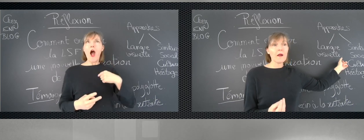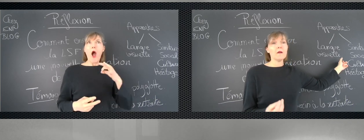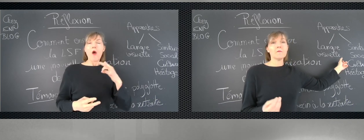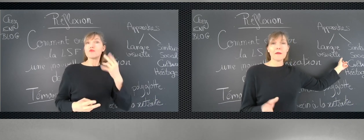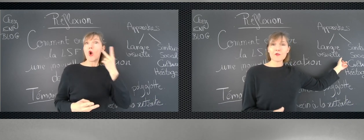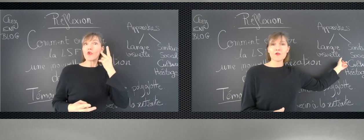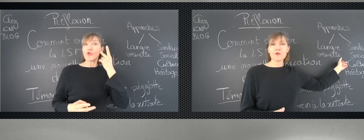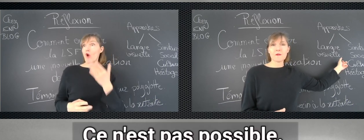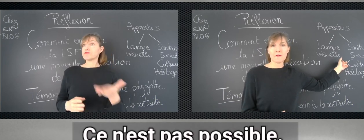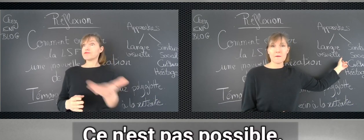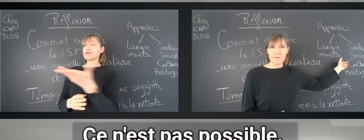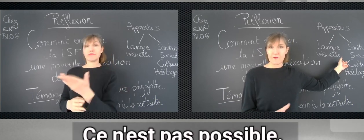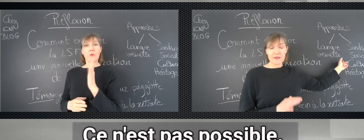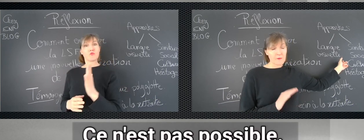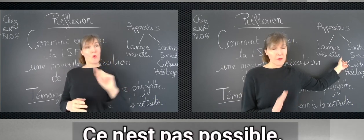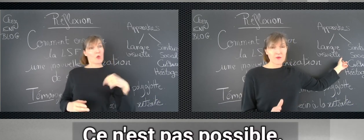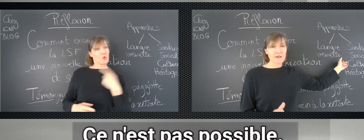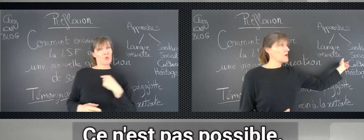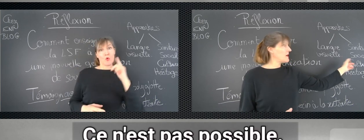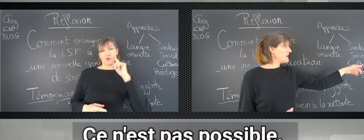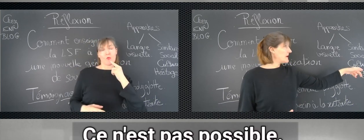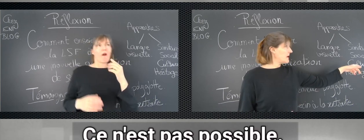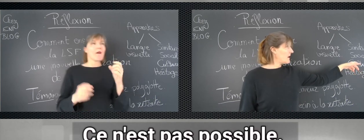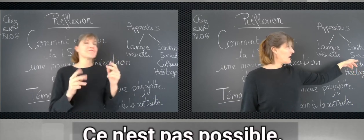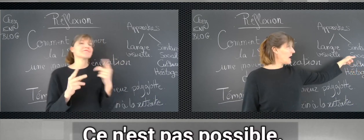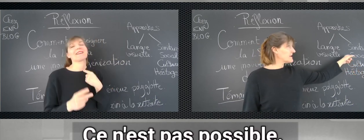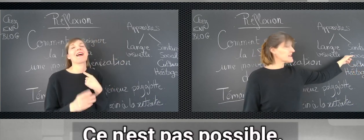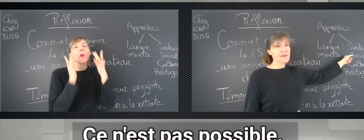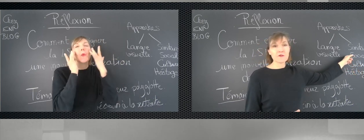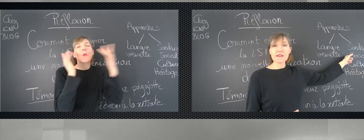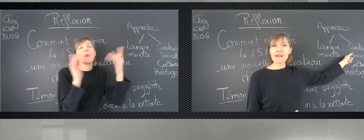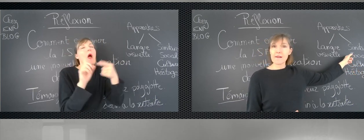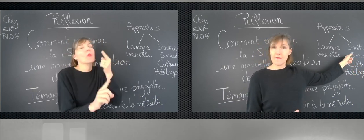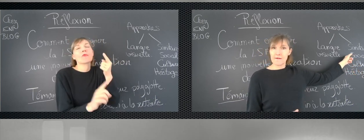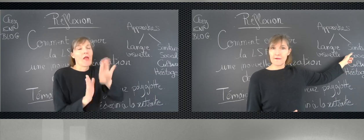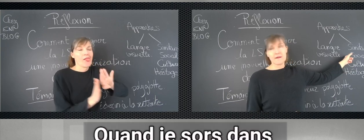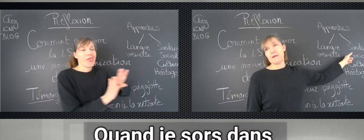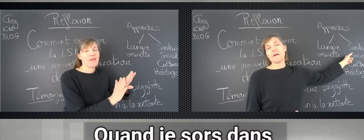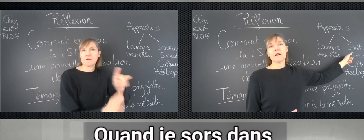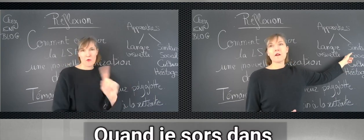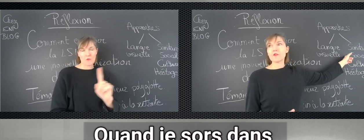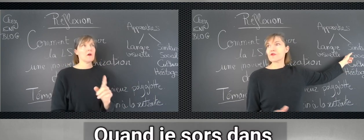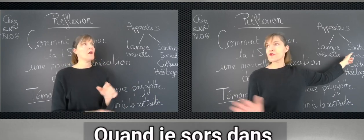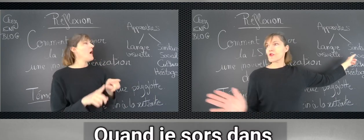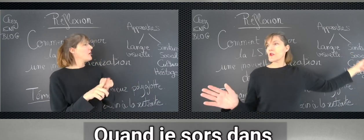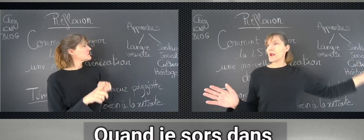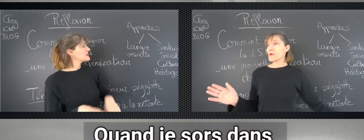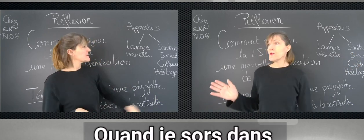mettre de côté. Ce n pas possible. Un aspect social. Quand je sors dans la rue,